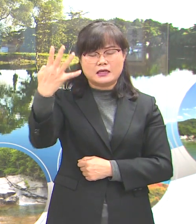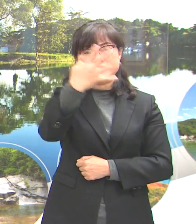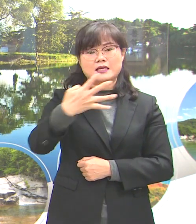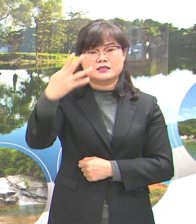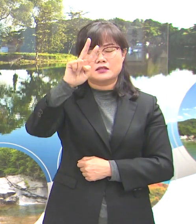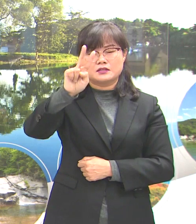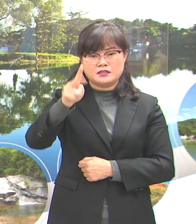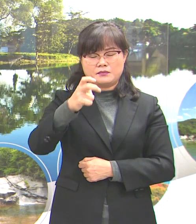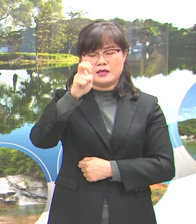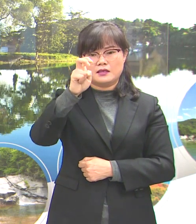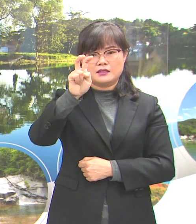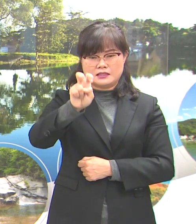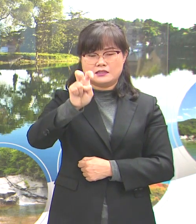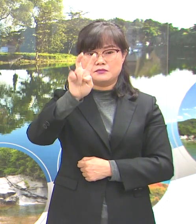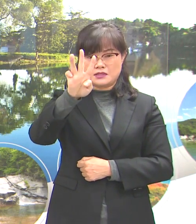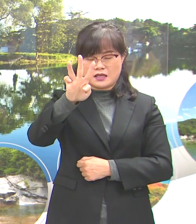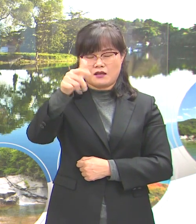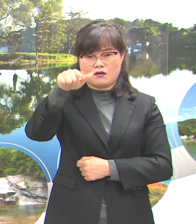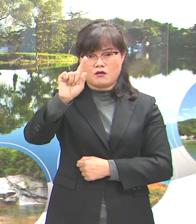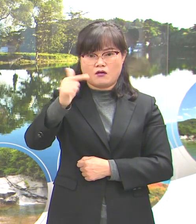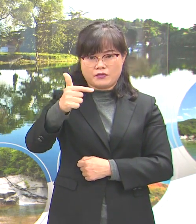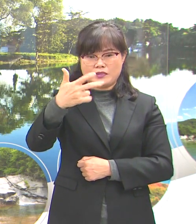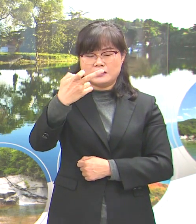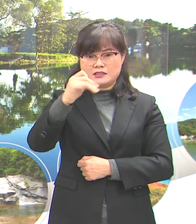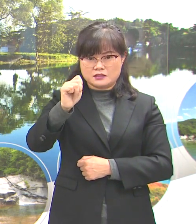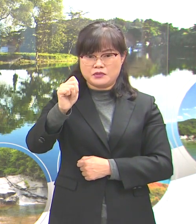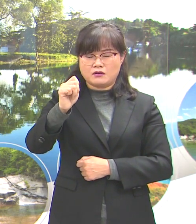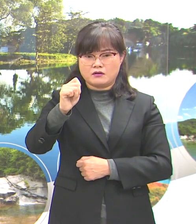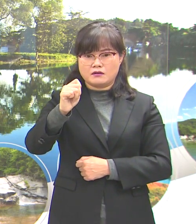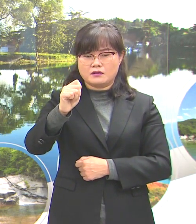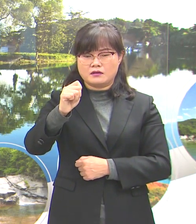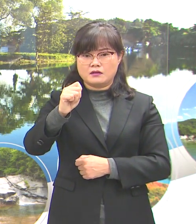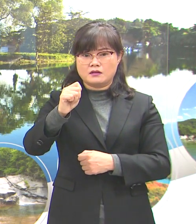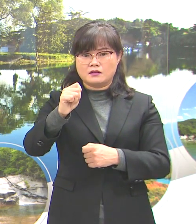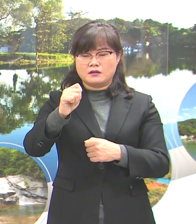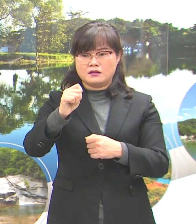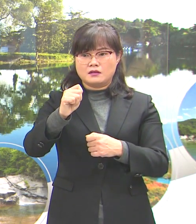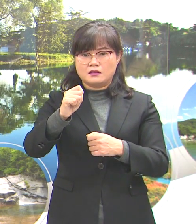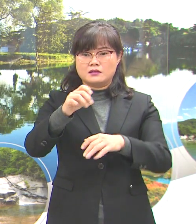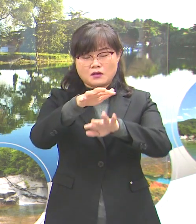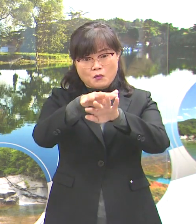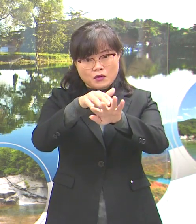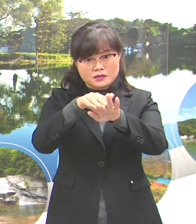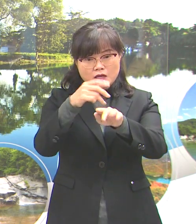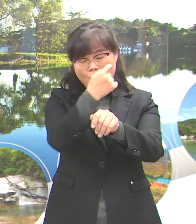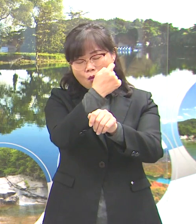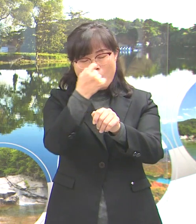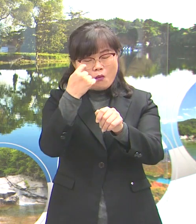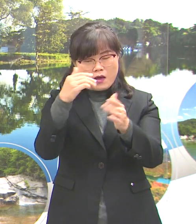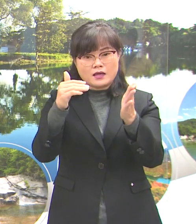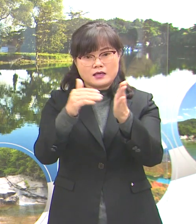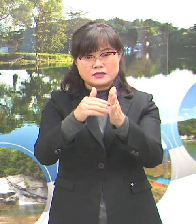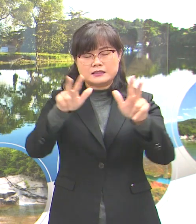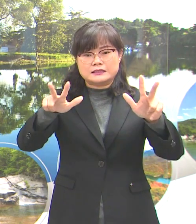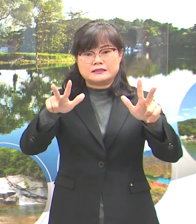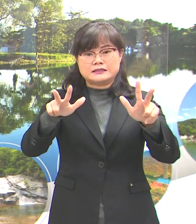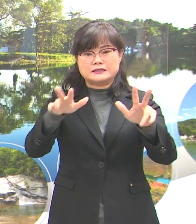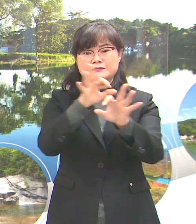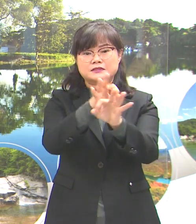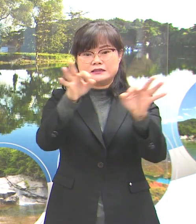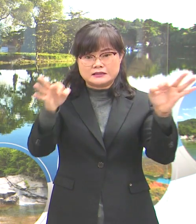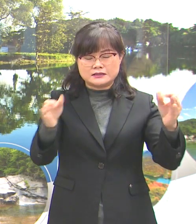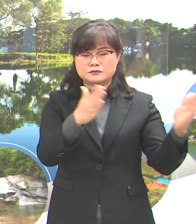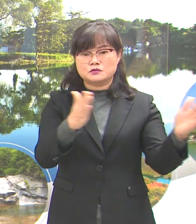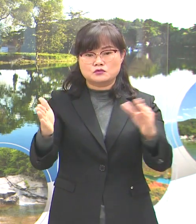12억 6,690만 원을 접수받아 자료 확인 등 현재 지급을 준비 중에